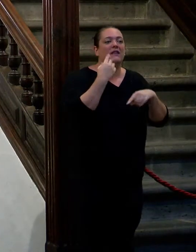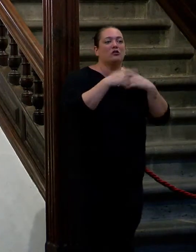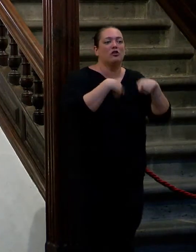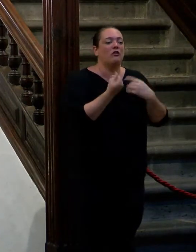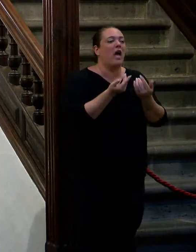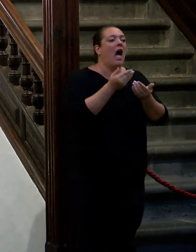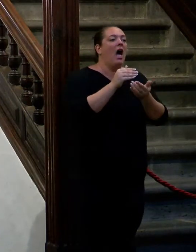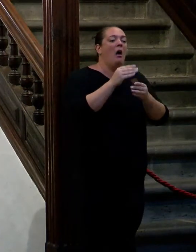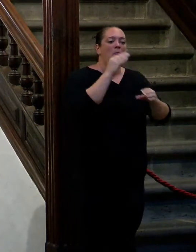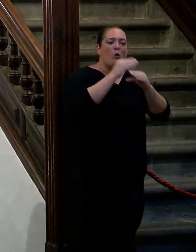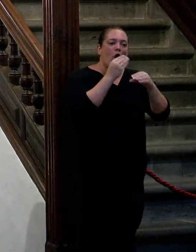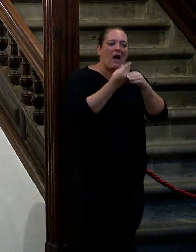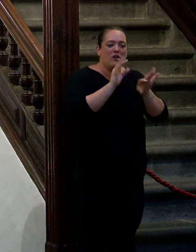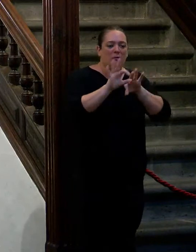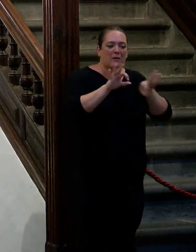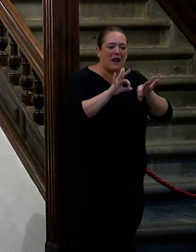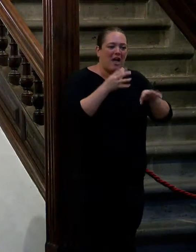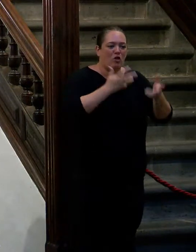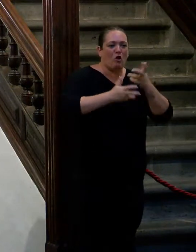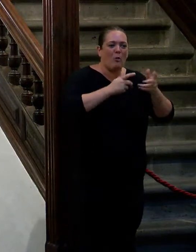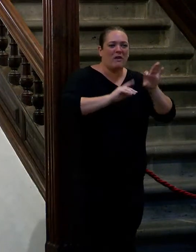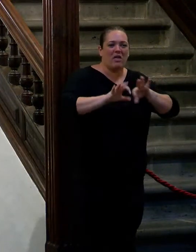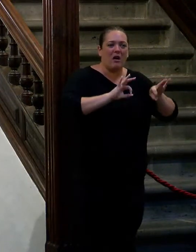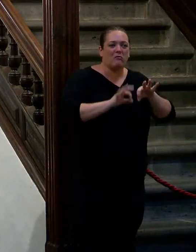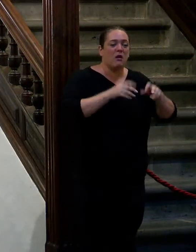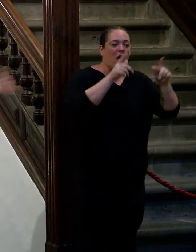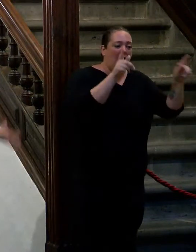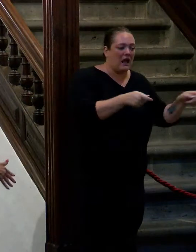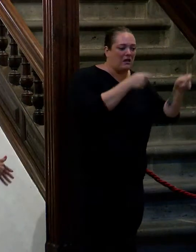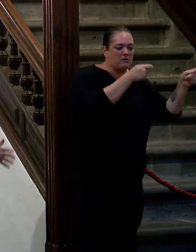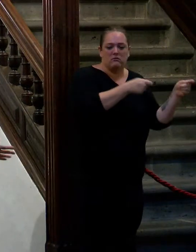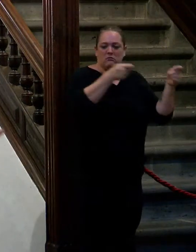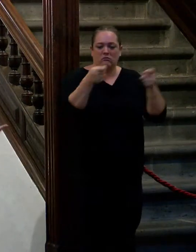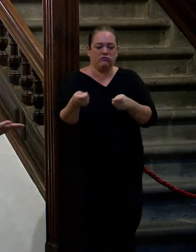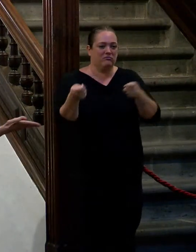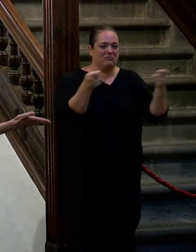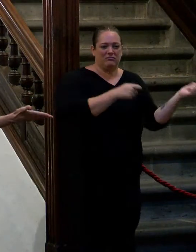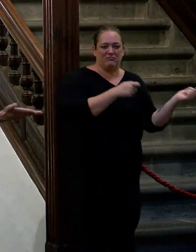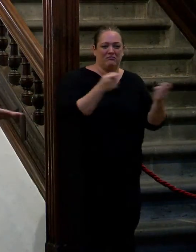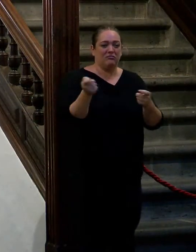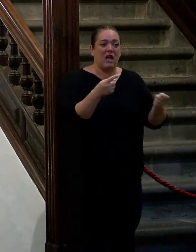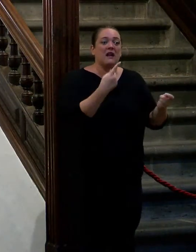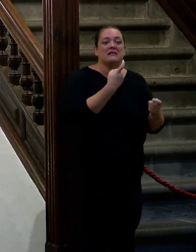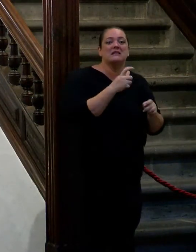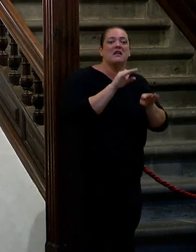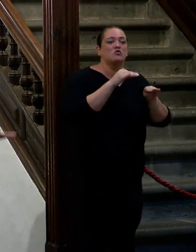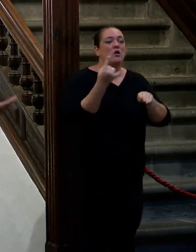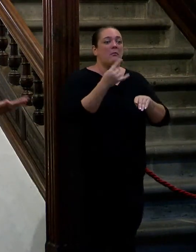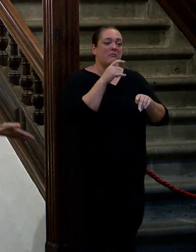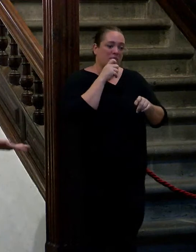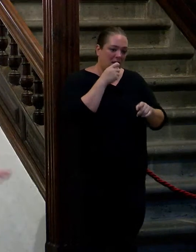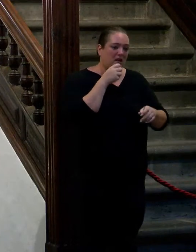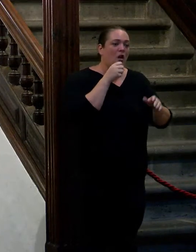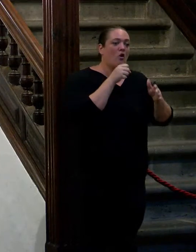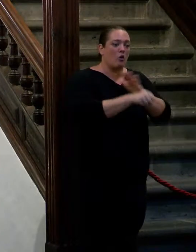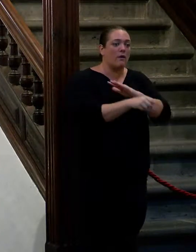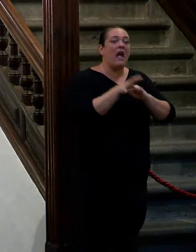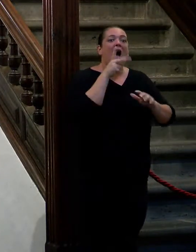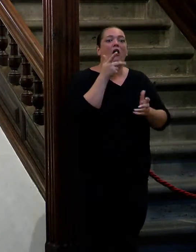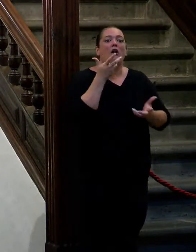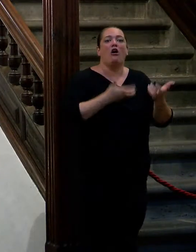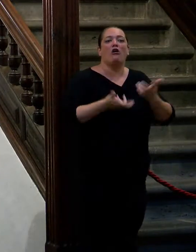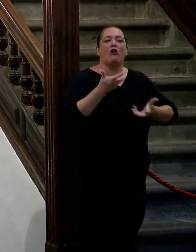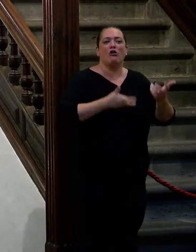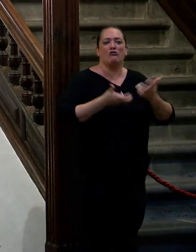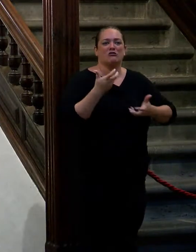bocadillos haciendo de comer tratando de llevar las cargas llevarlas traerlas y cubrir esas necesidades que tenemos todos ahora tenemos un cocinero que es un